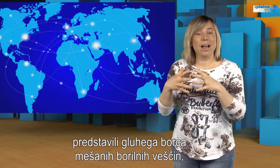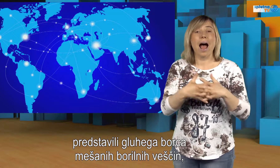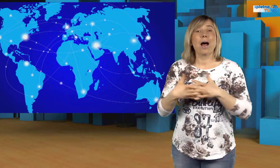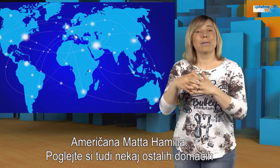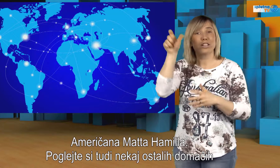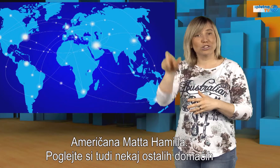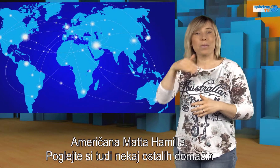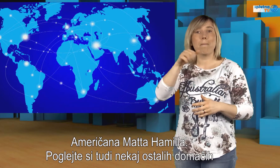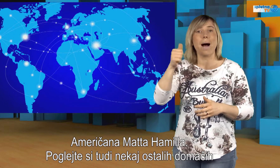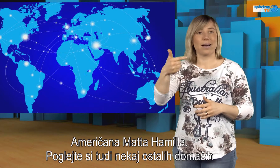Mata Hemila.